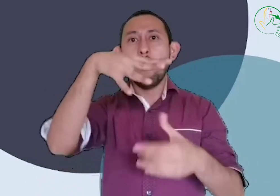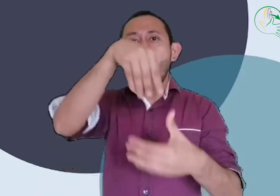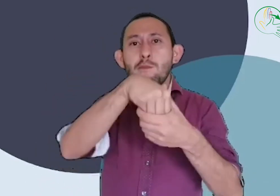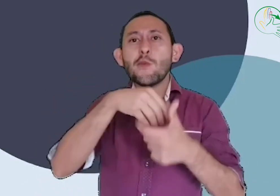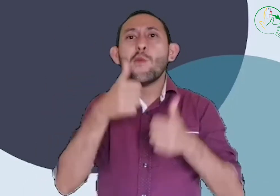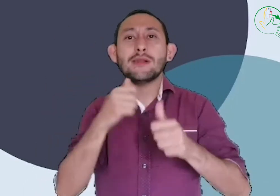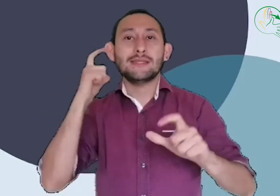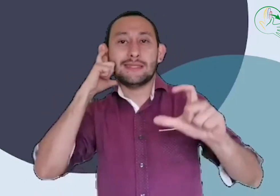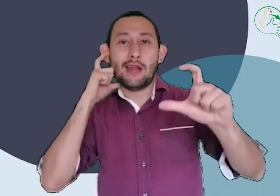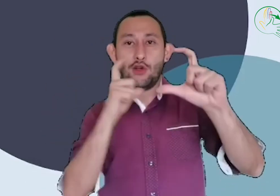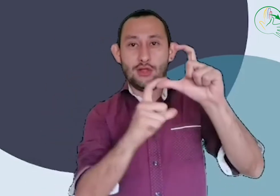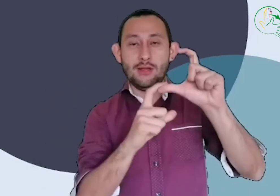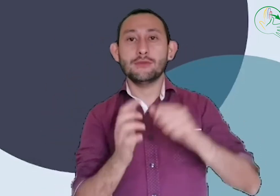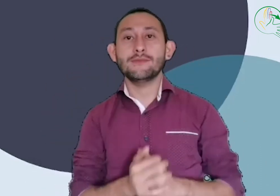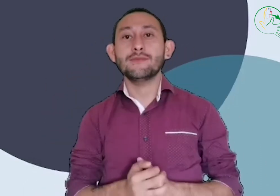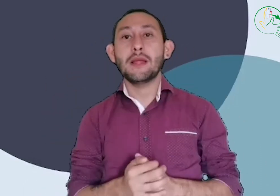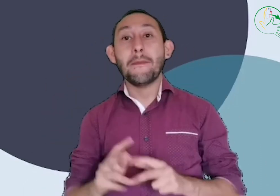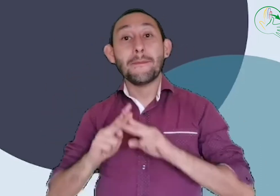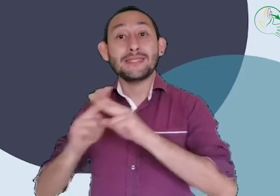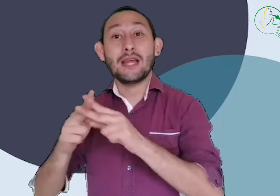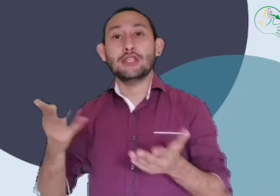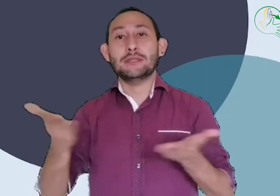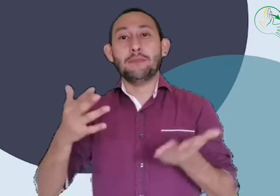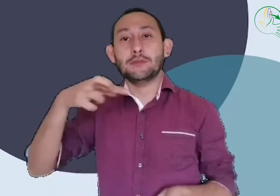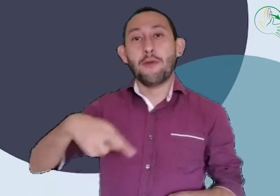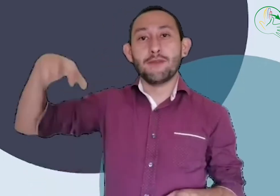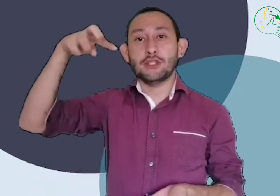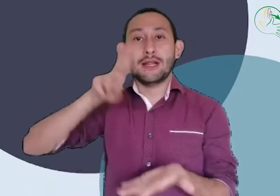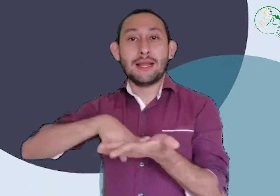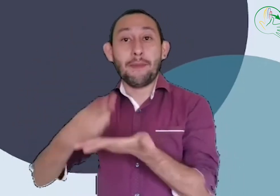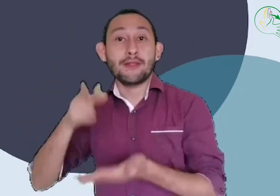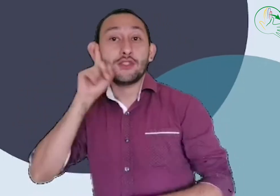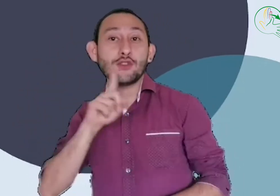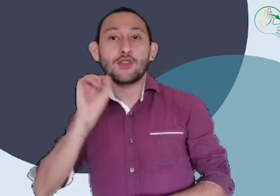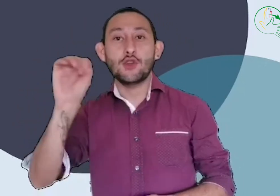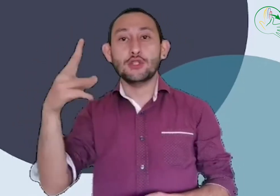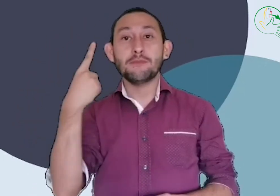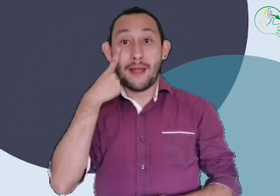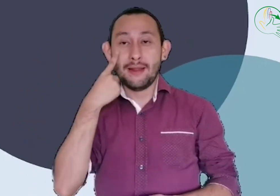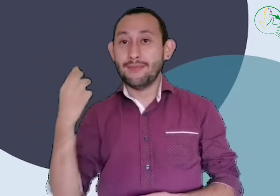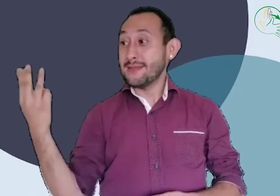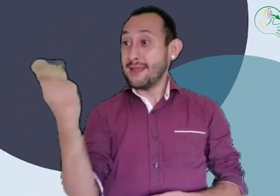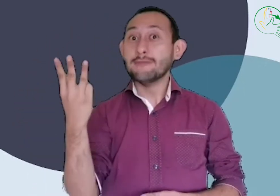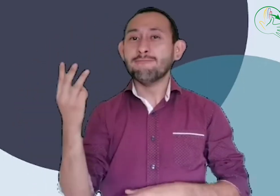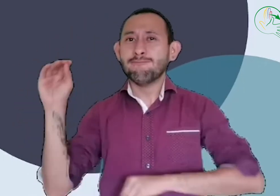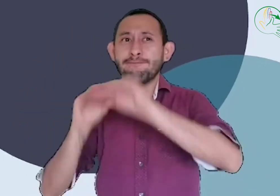Sentidos Conectados, y la persona que presta el servicio de interpretación es una persona sorda, Luz Mari,